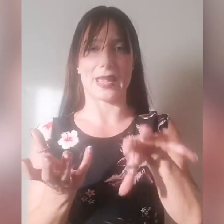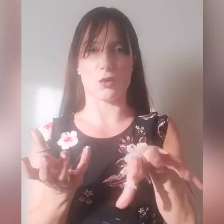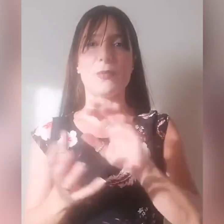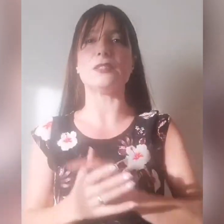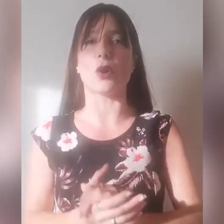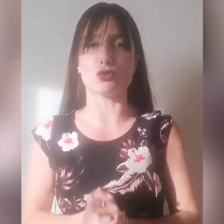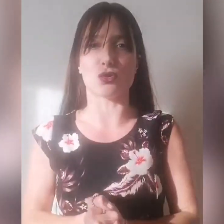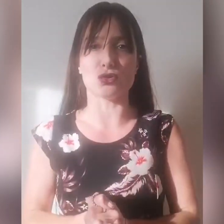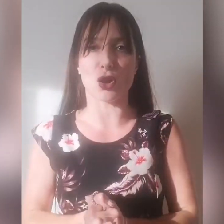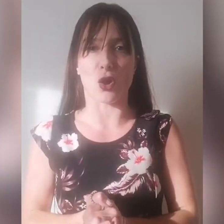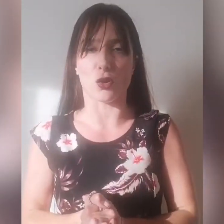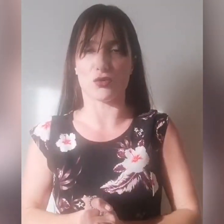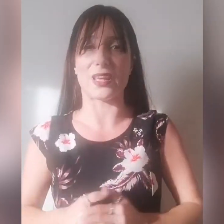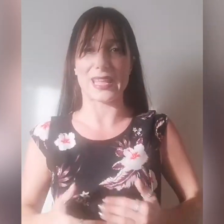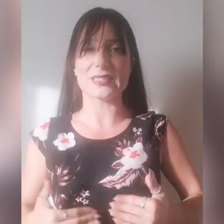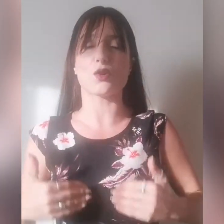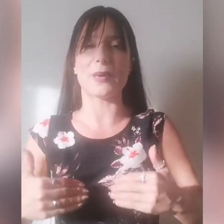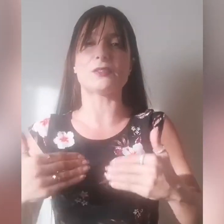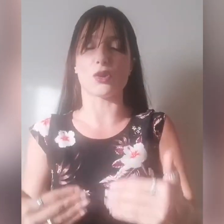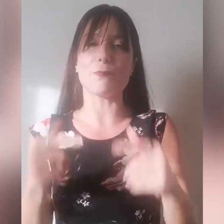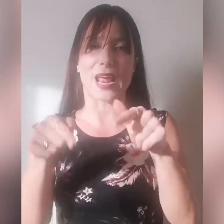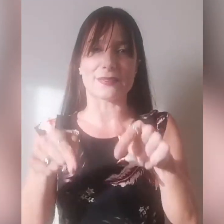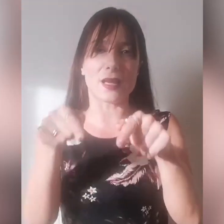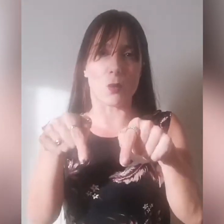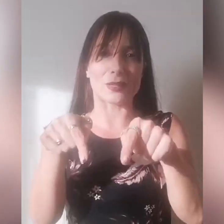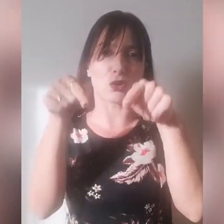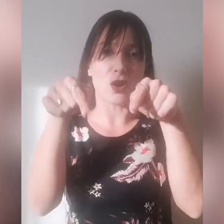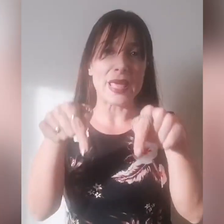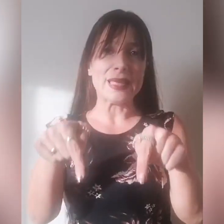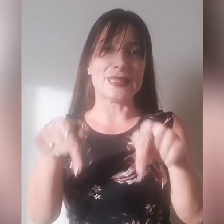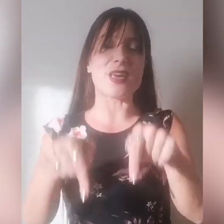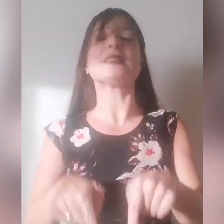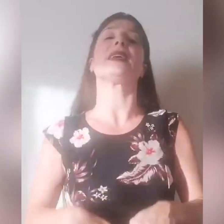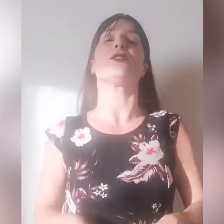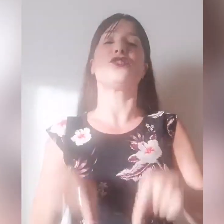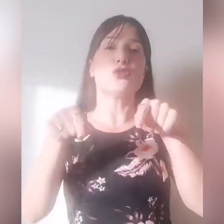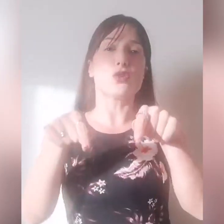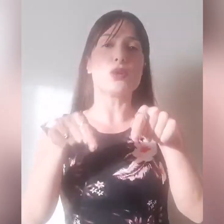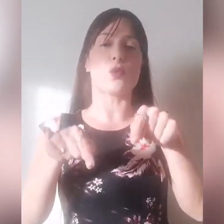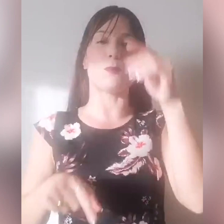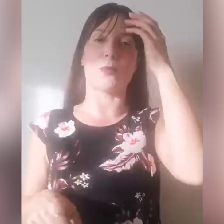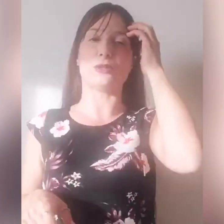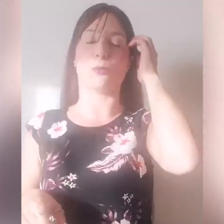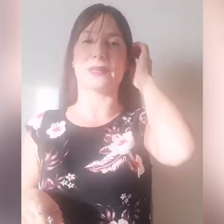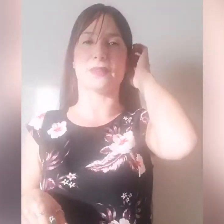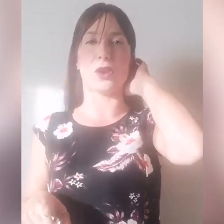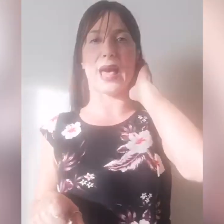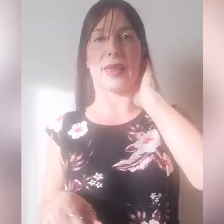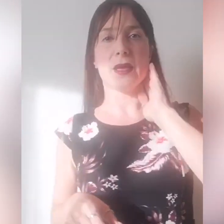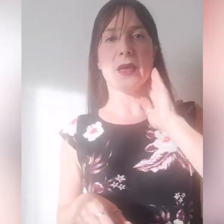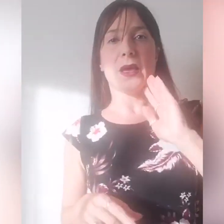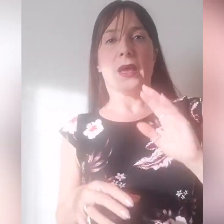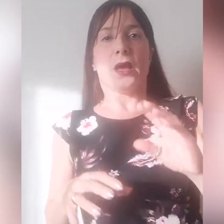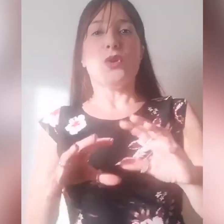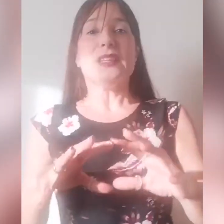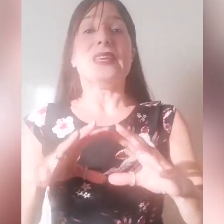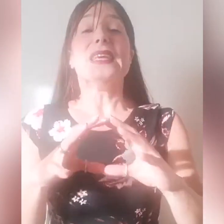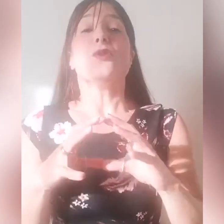'argomento autocontrollo, cioè riesco a metterlo in pratica quando deve essere agito in quel momento particolare. Quindi in